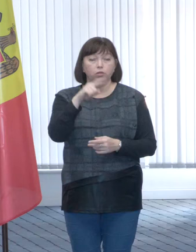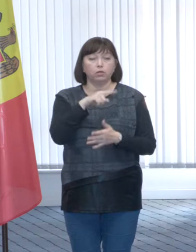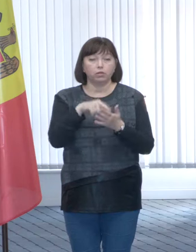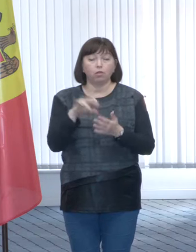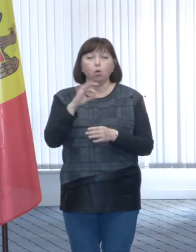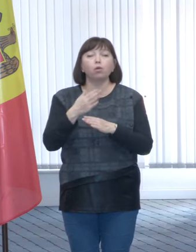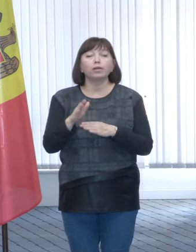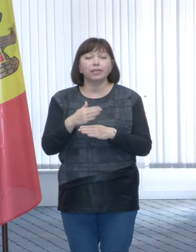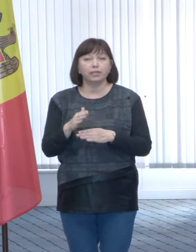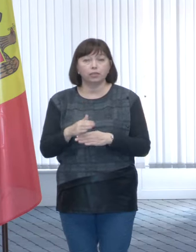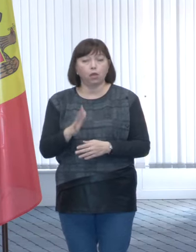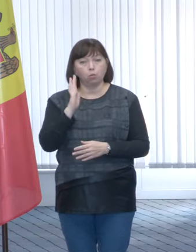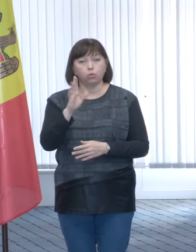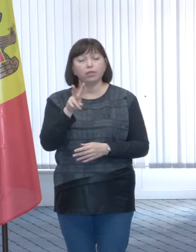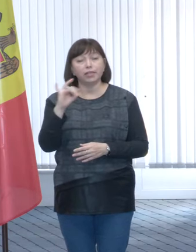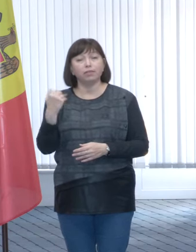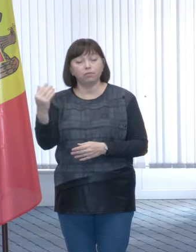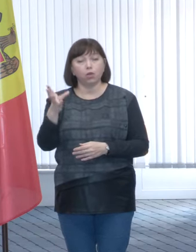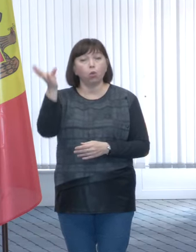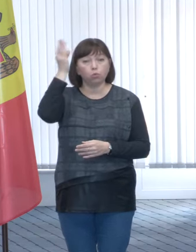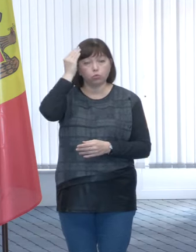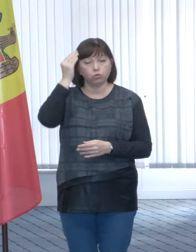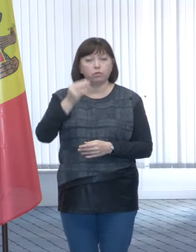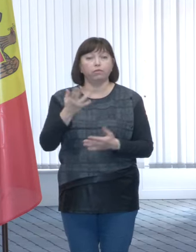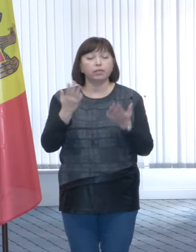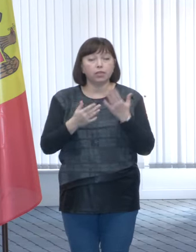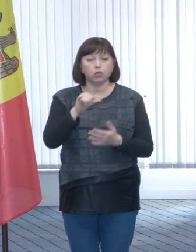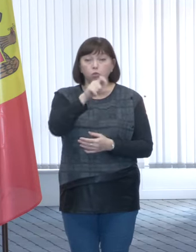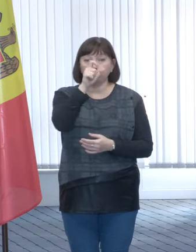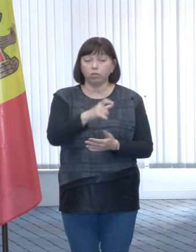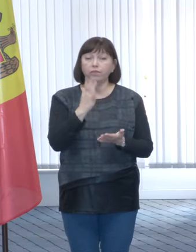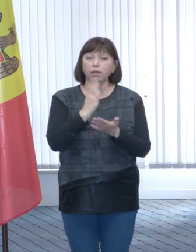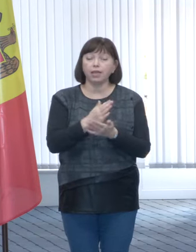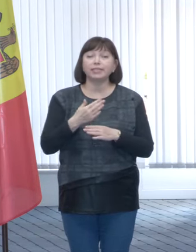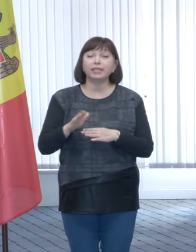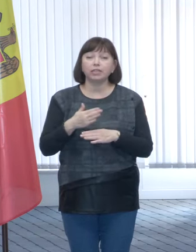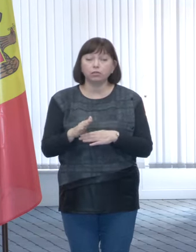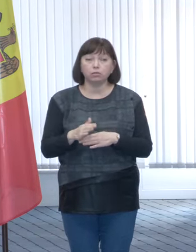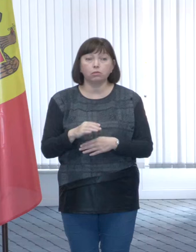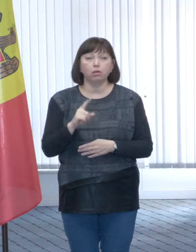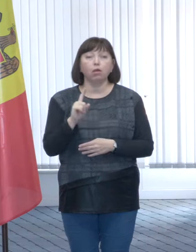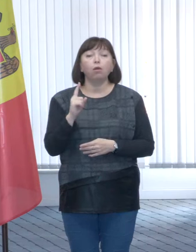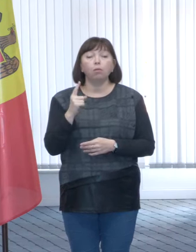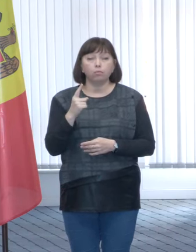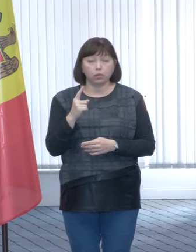când să ne va mai ajutat un lucru de lucrăția, pentru că,